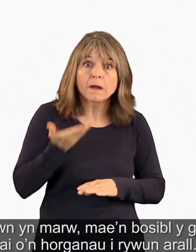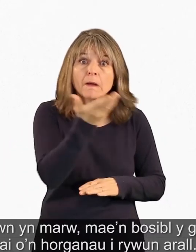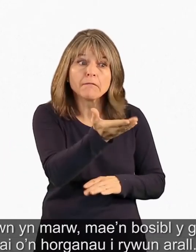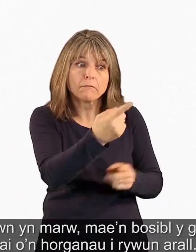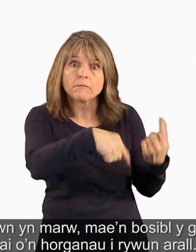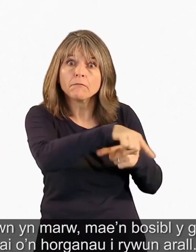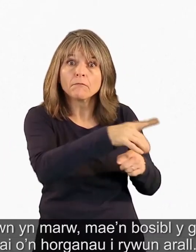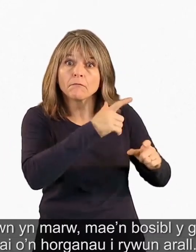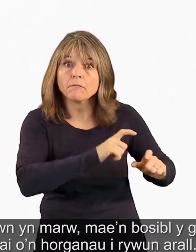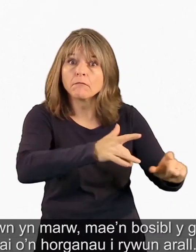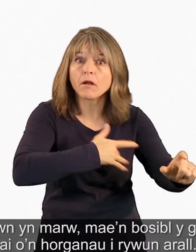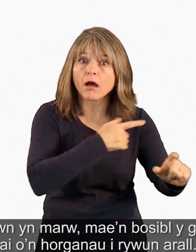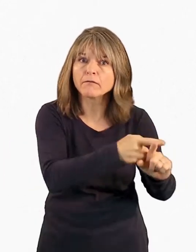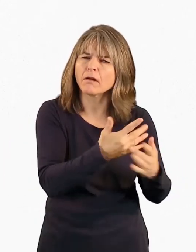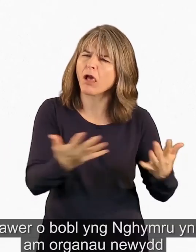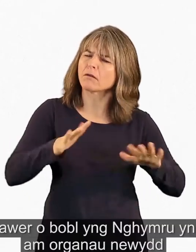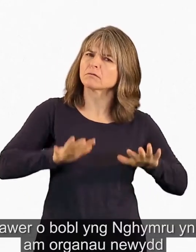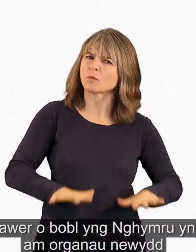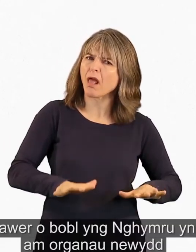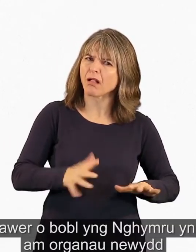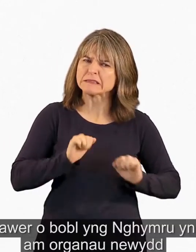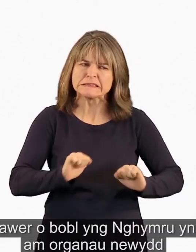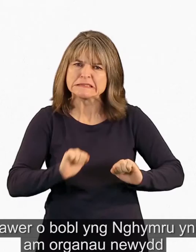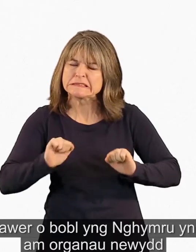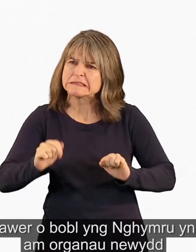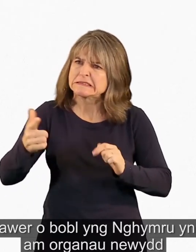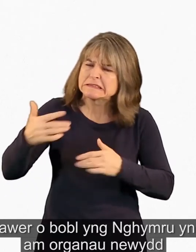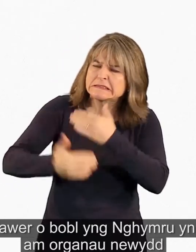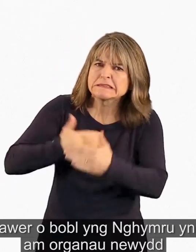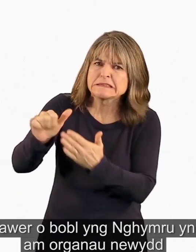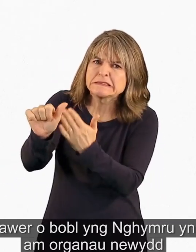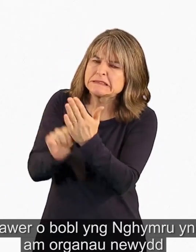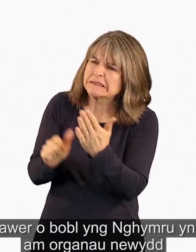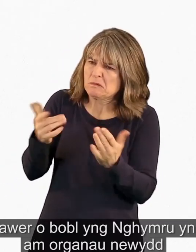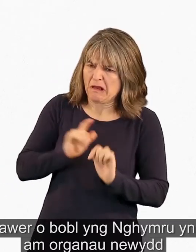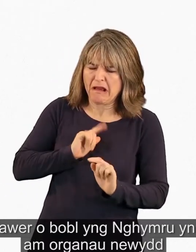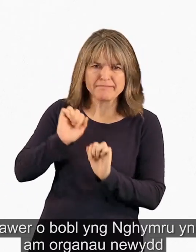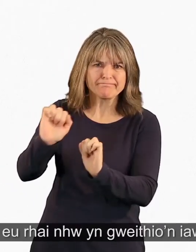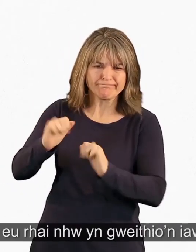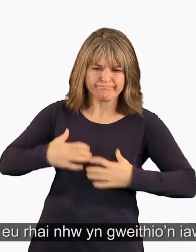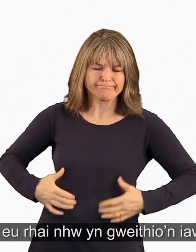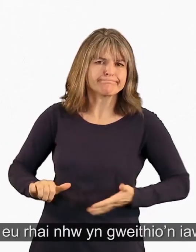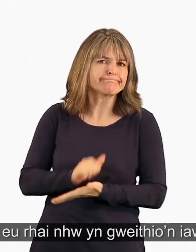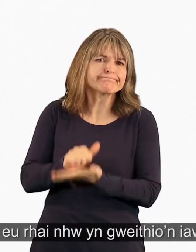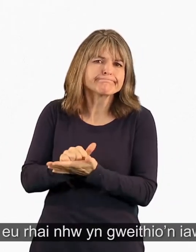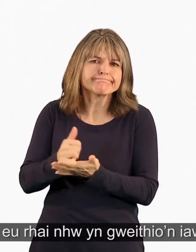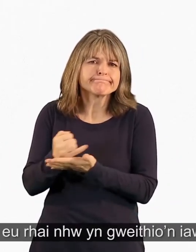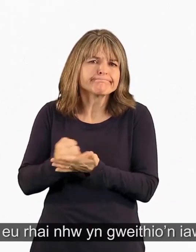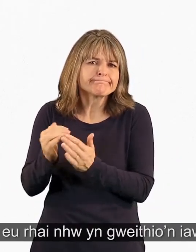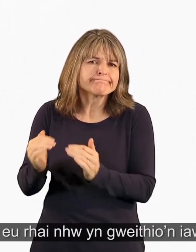rywun arall. Mae llawer o bobl yng Nghymru yn aros am organau newydd am nad yw'r rhain nhw'n gweithio'n iawn